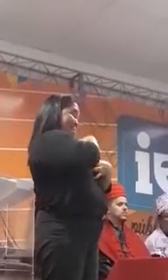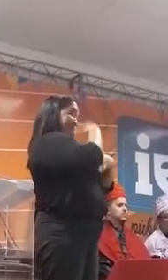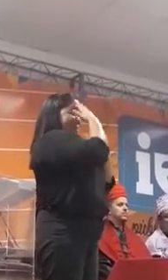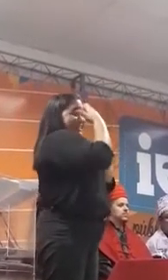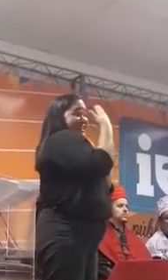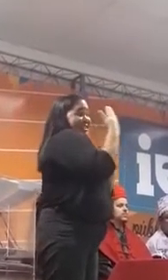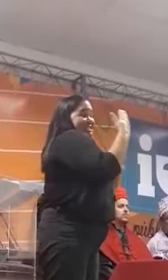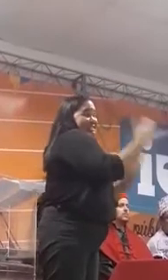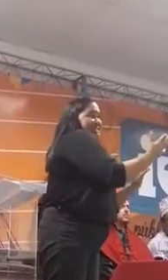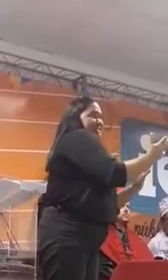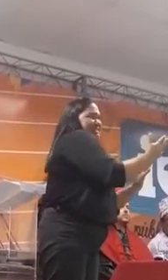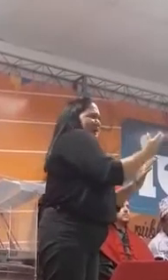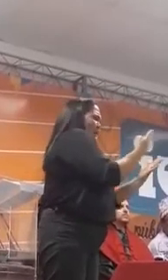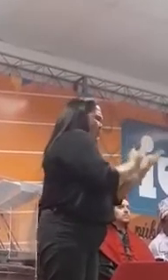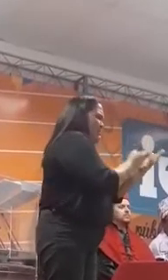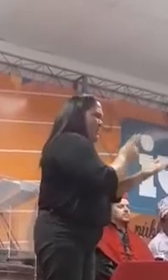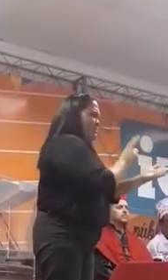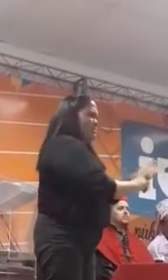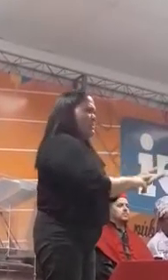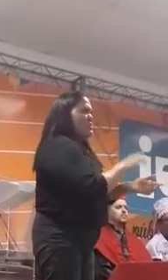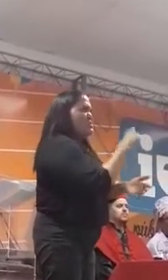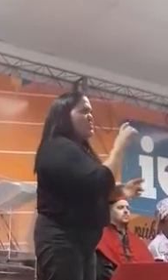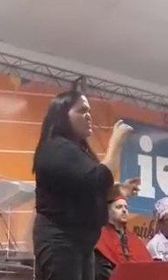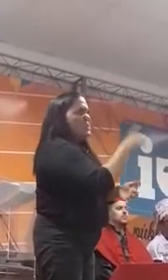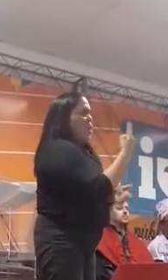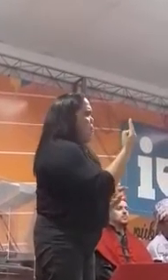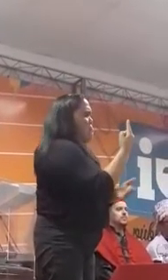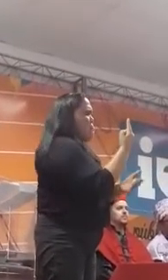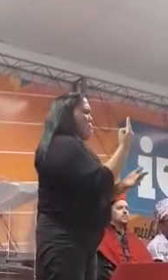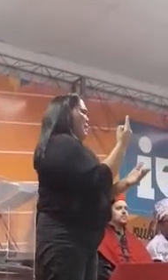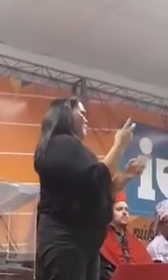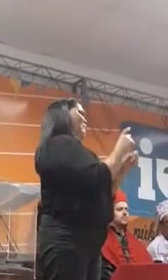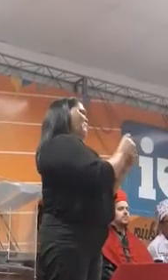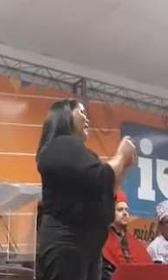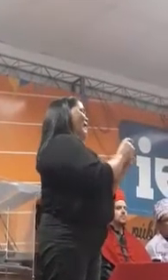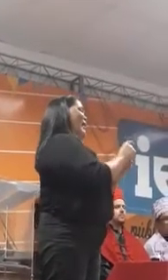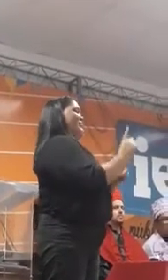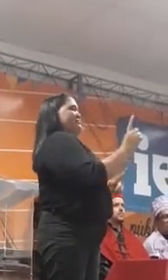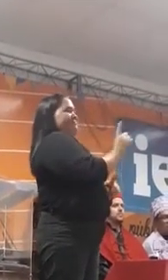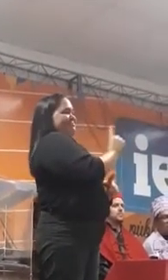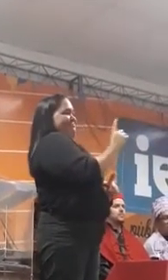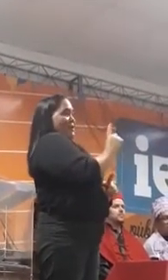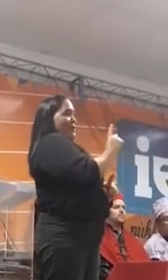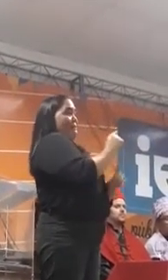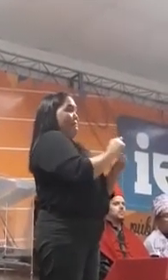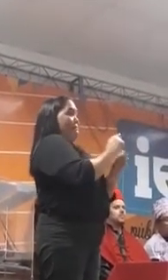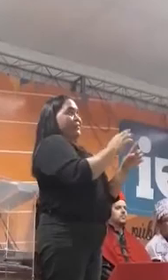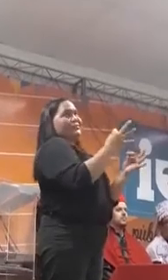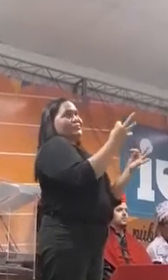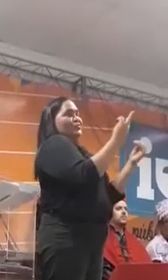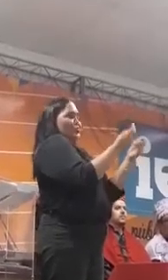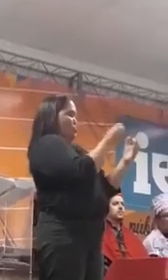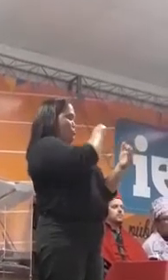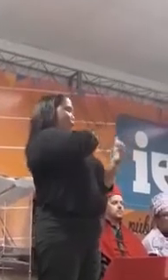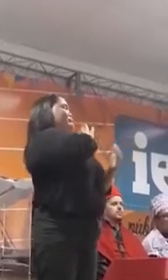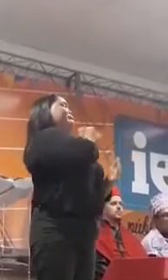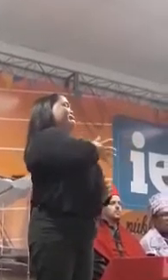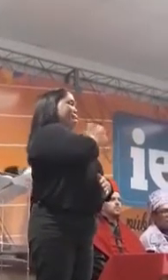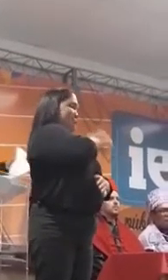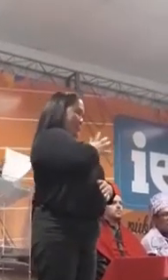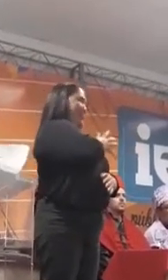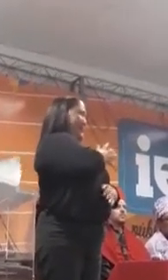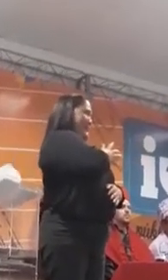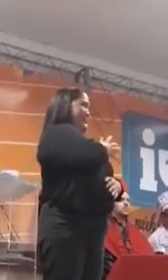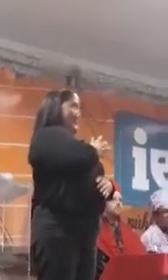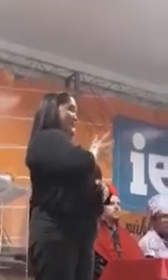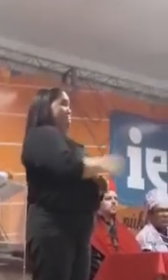traduzida em apenas uma palavra. Mas, com tudo que vamos levar em nossos corações. Como diz o físico Carlos Cruz,